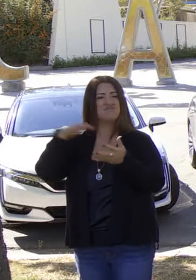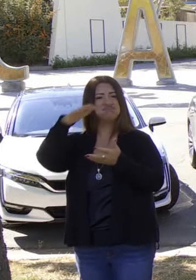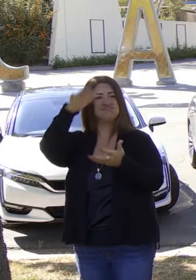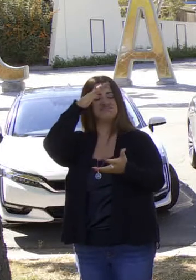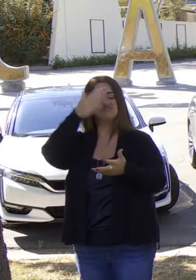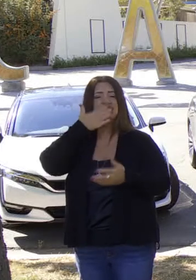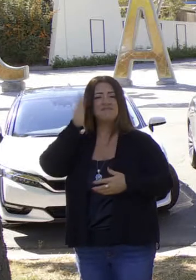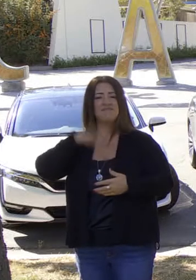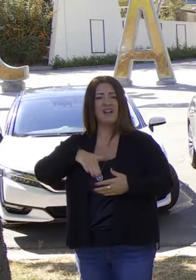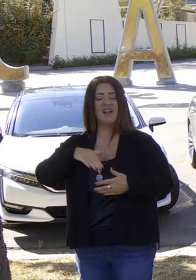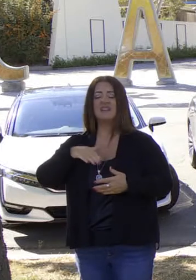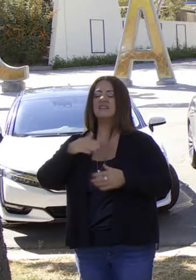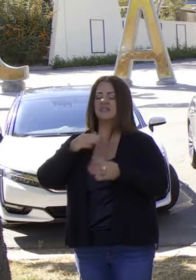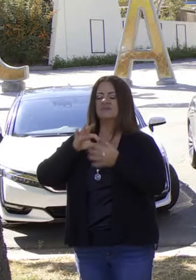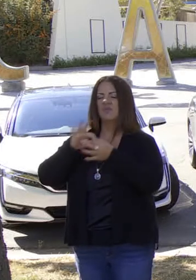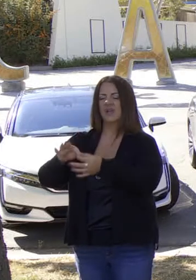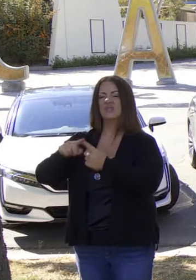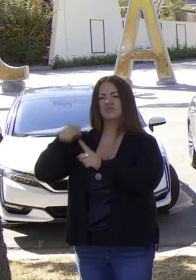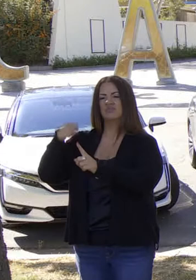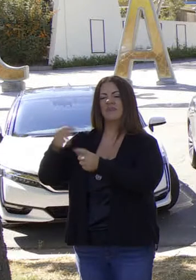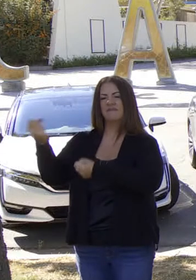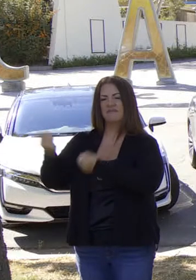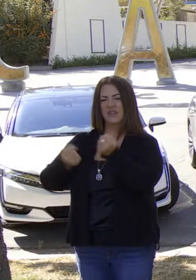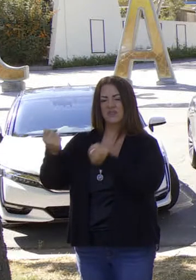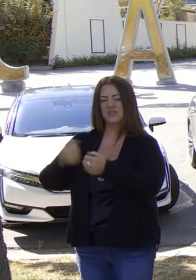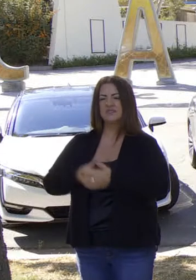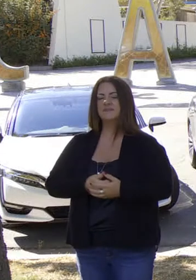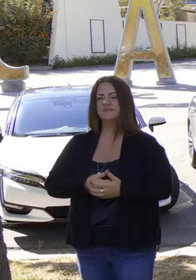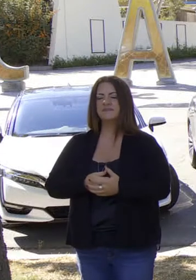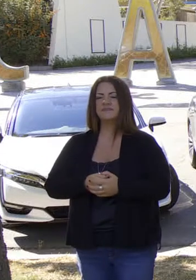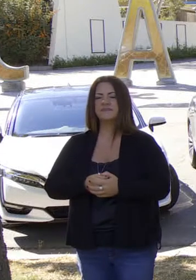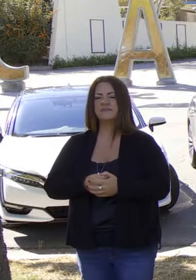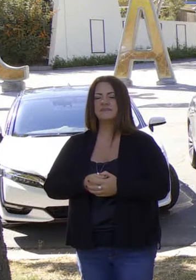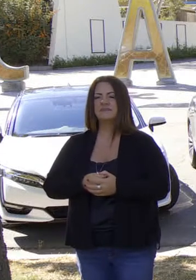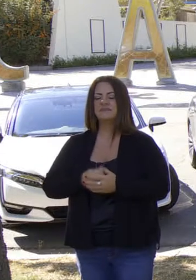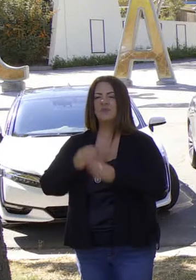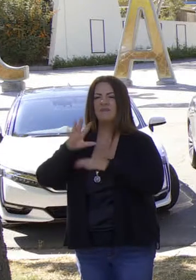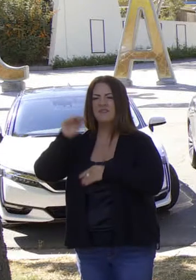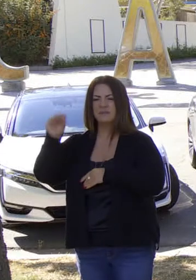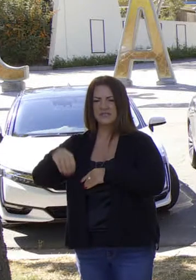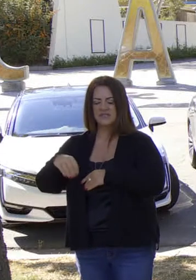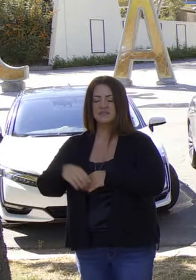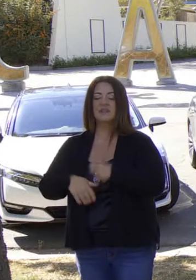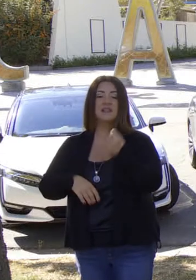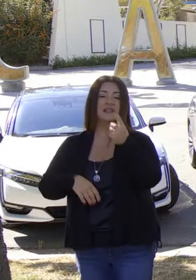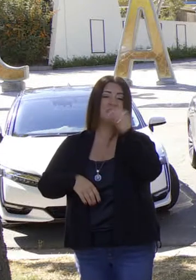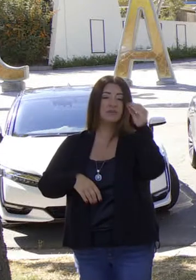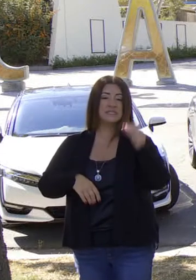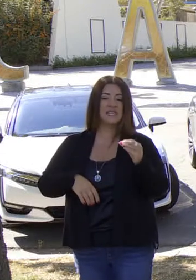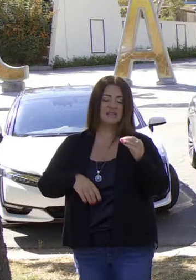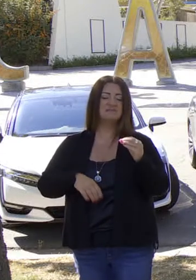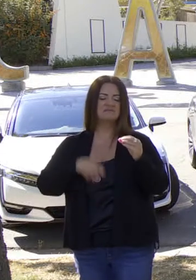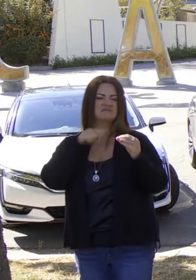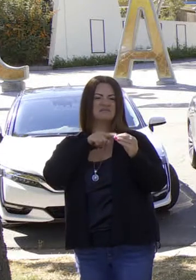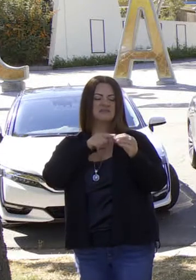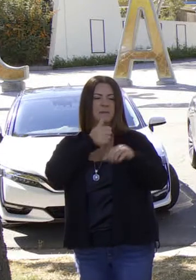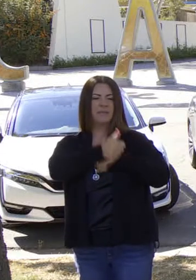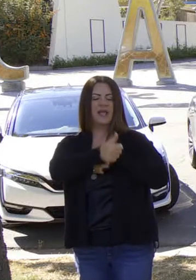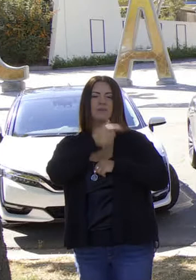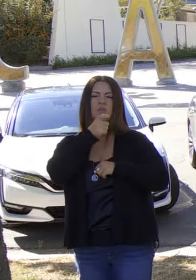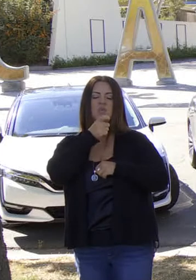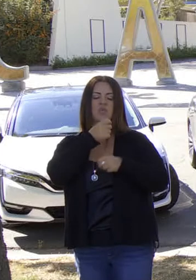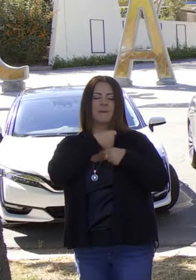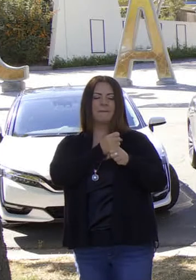41 por ciento directamente relacionado a vehículos, 11 por ciento relacionado a la producción de